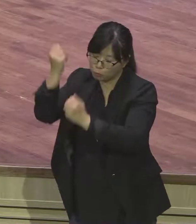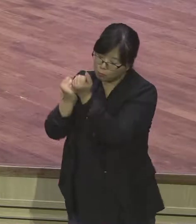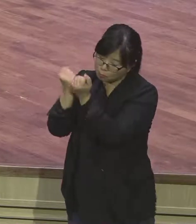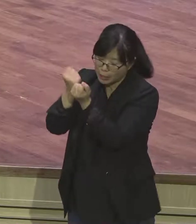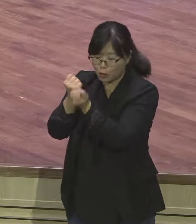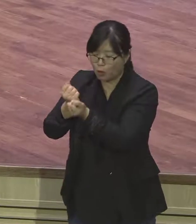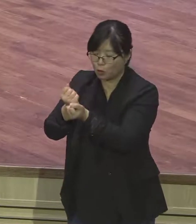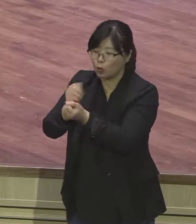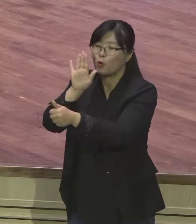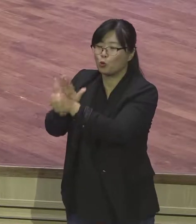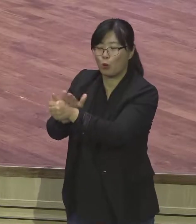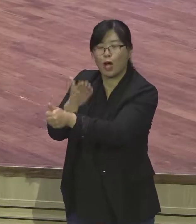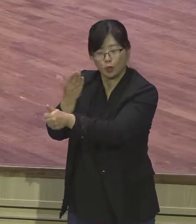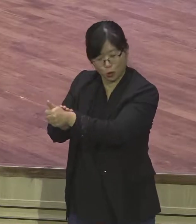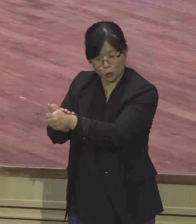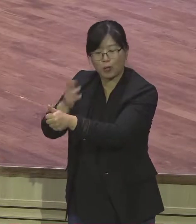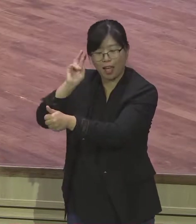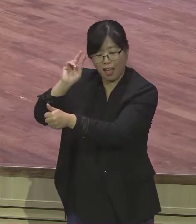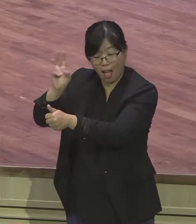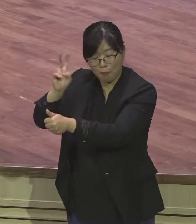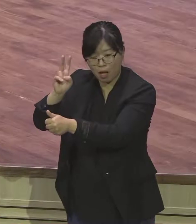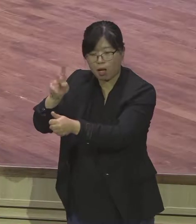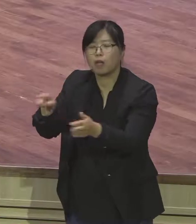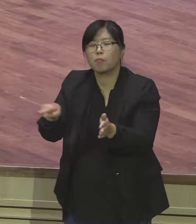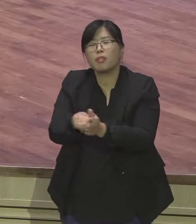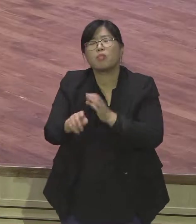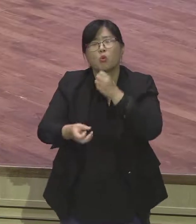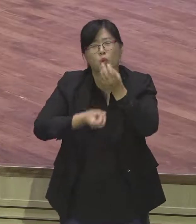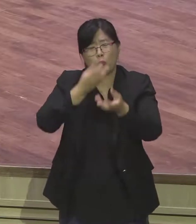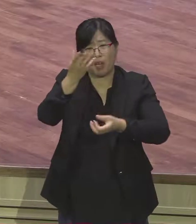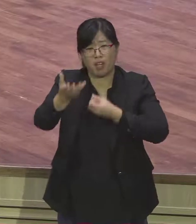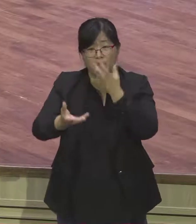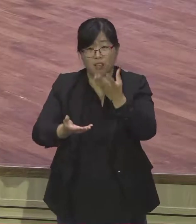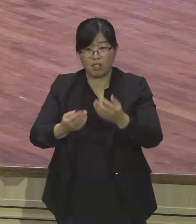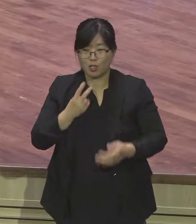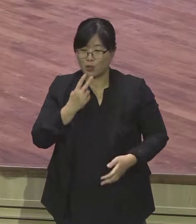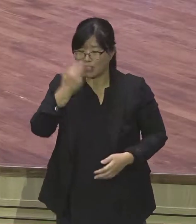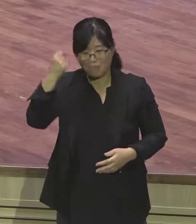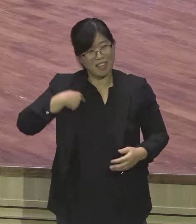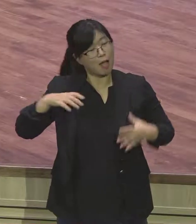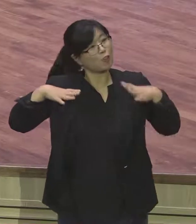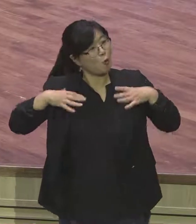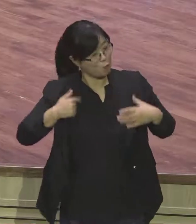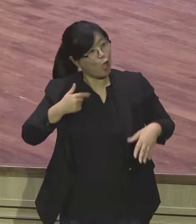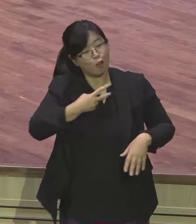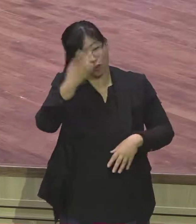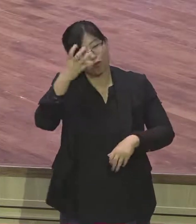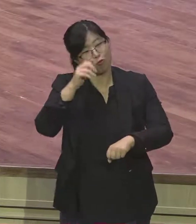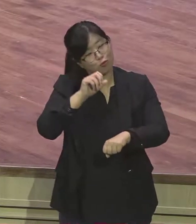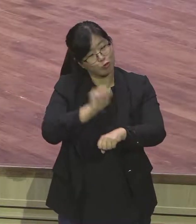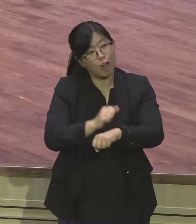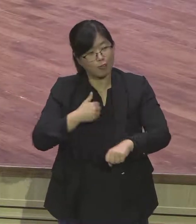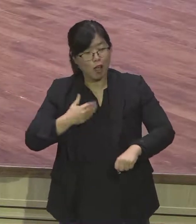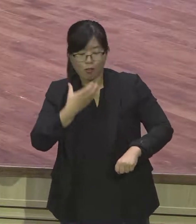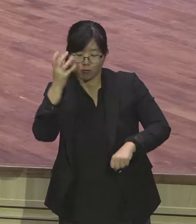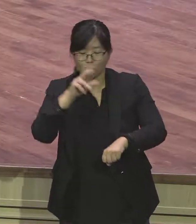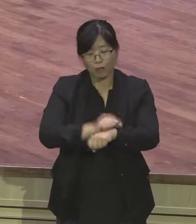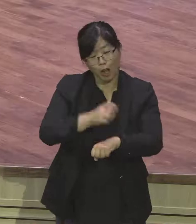이 은약의 사람이 자기를 드러내지 않았어요 요셉처럼 우리도 모든